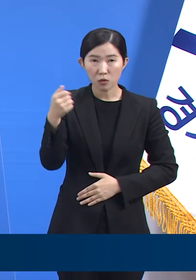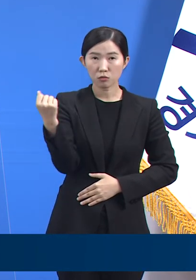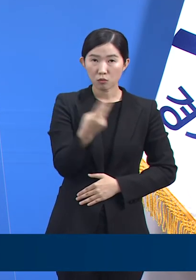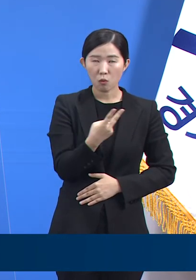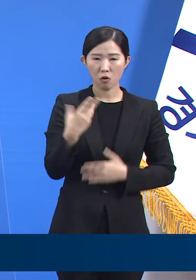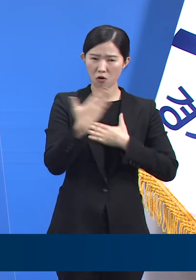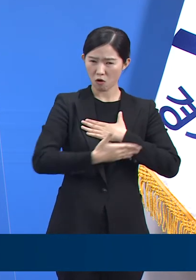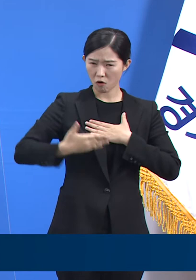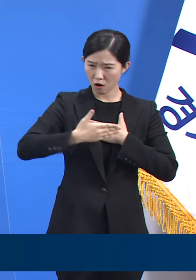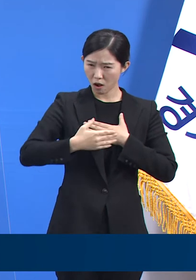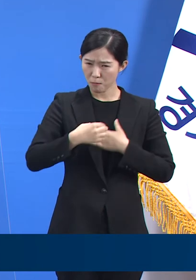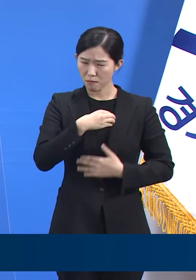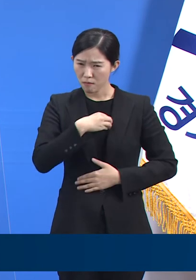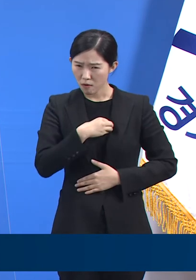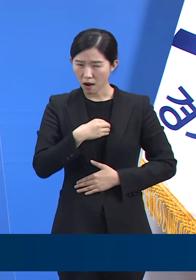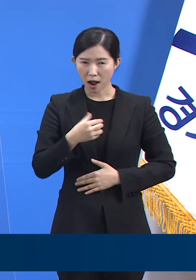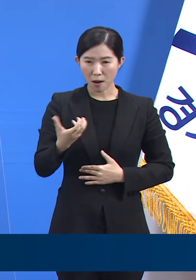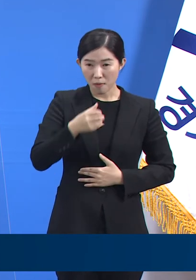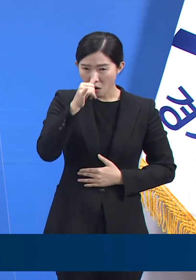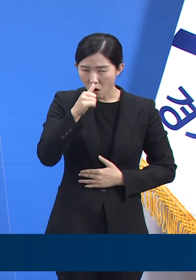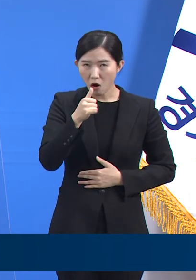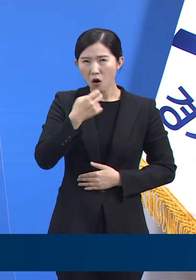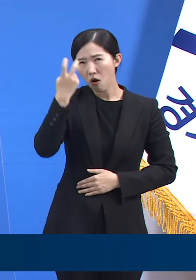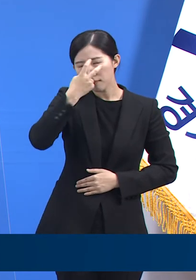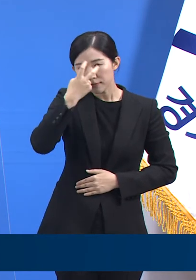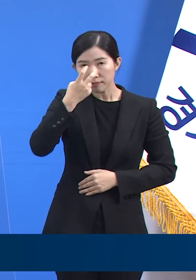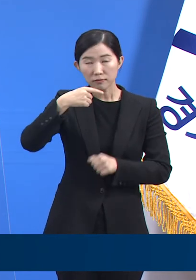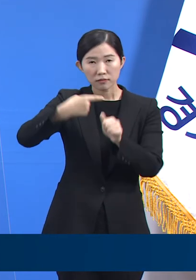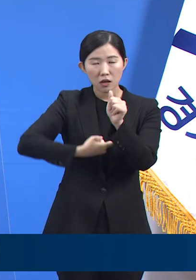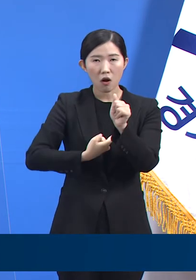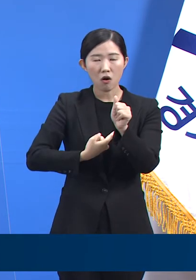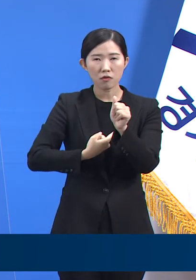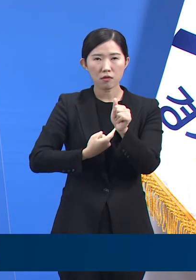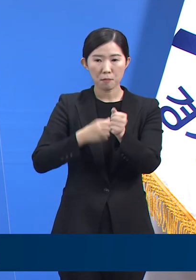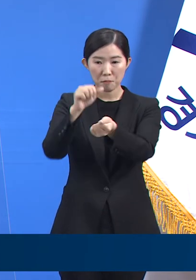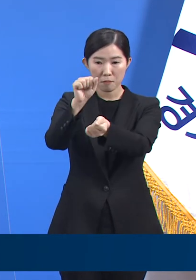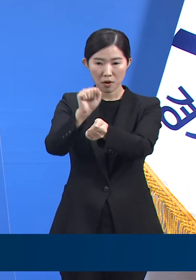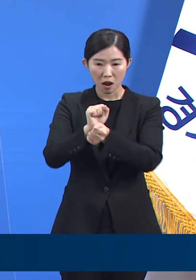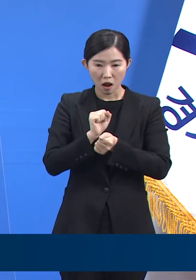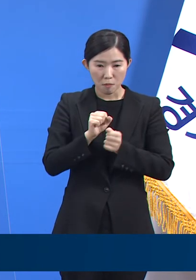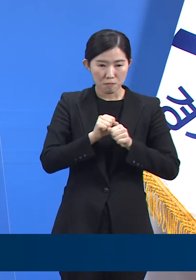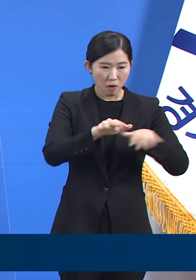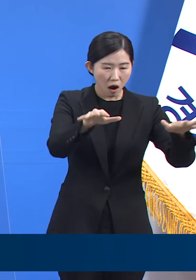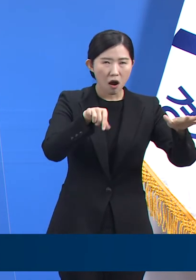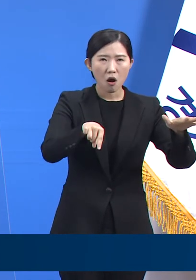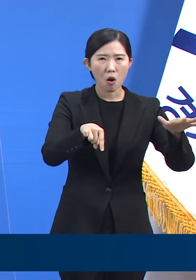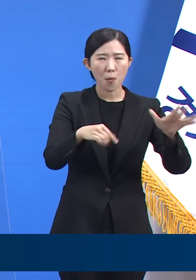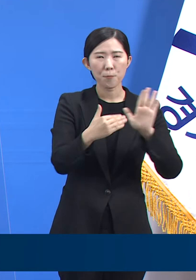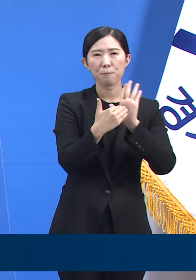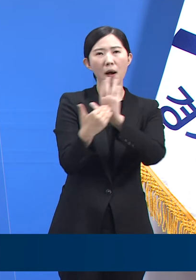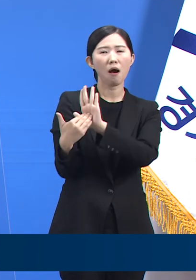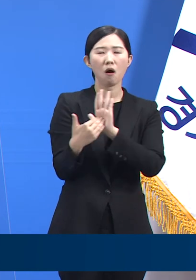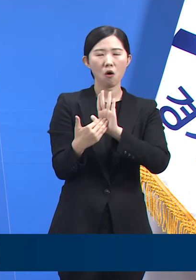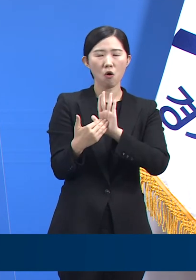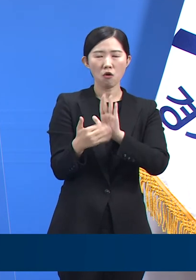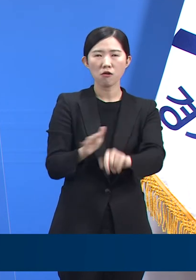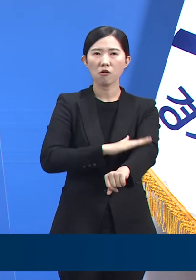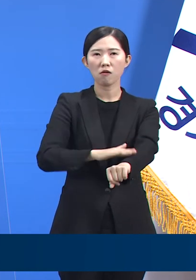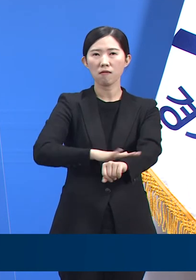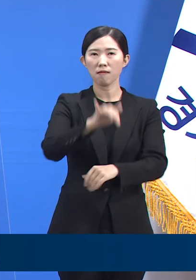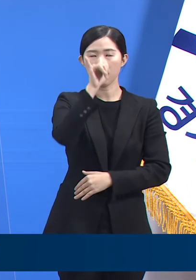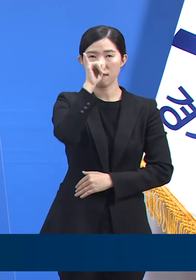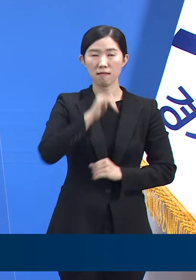모니터링하는 체계를 갖추면서 유행을 조기 발견한 바람직한 사례들도 있습니다. 어린이집의 방역